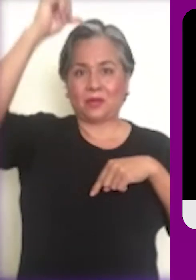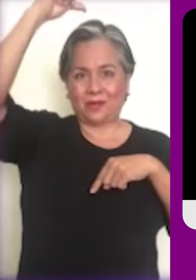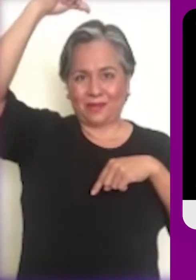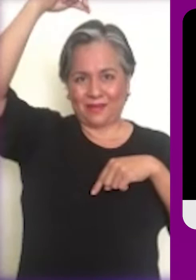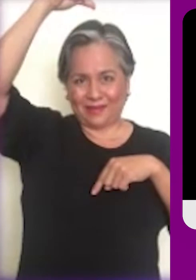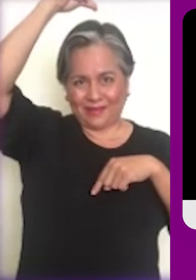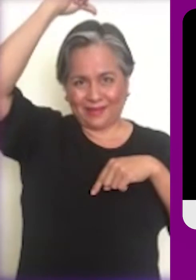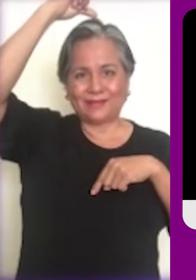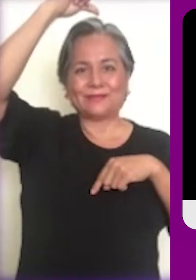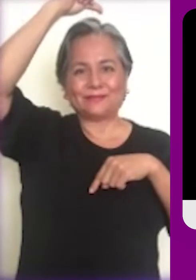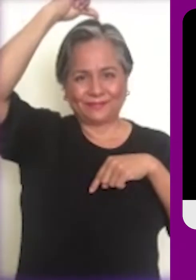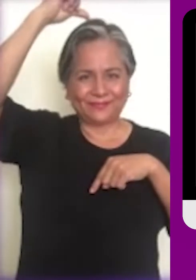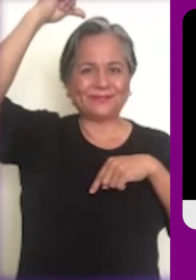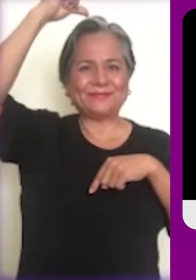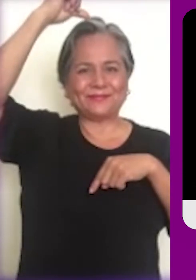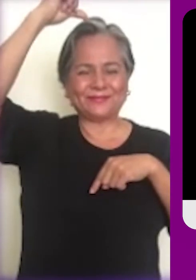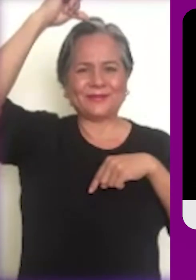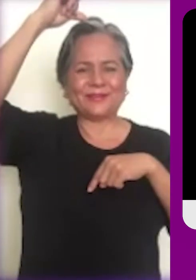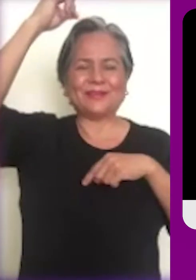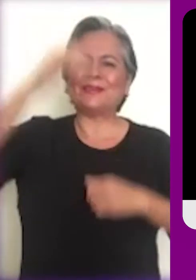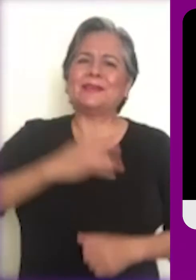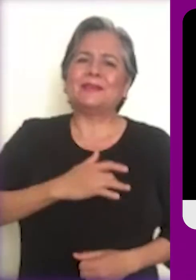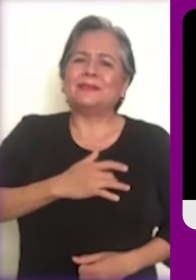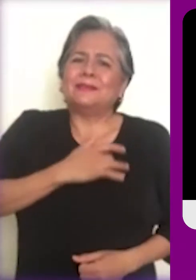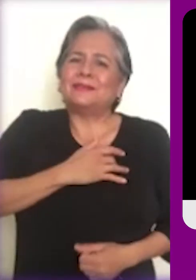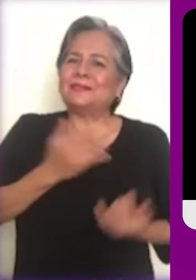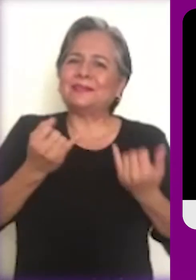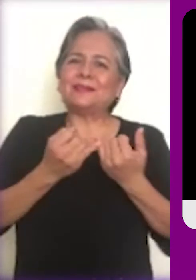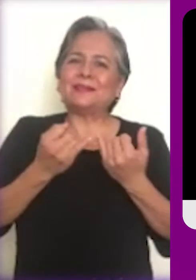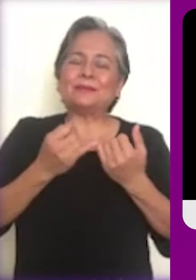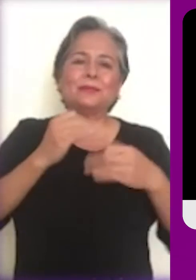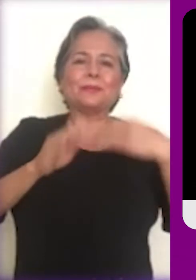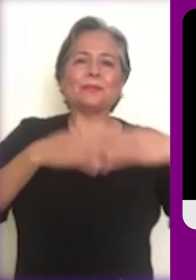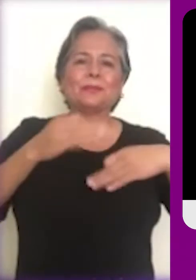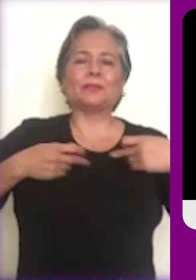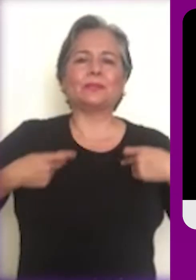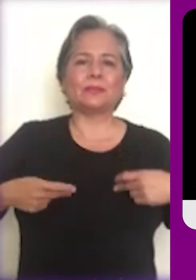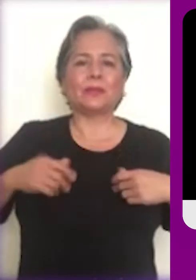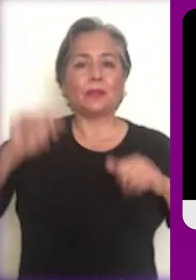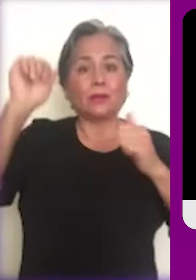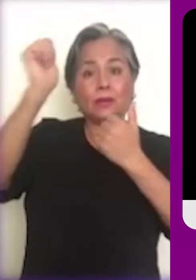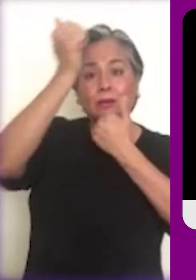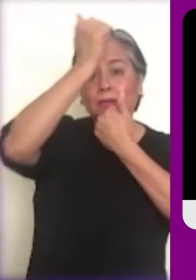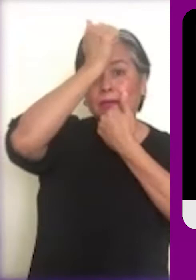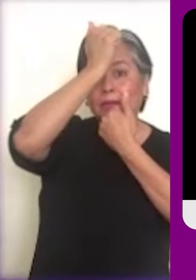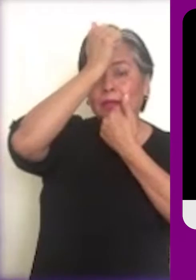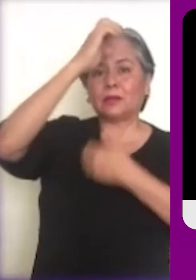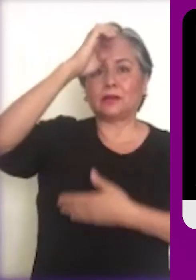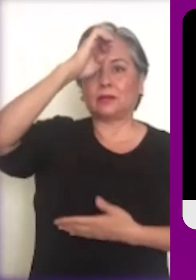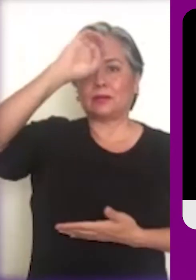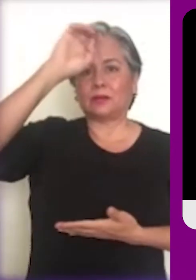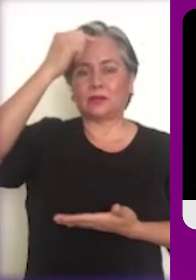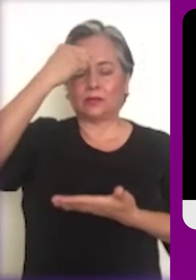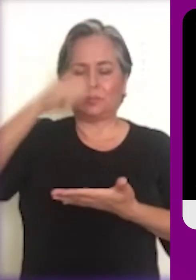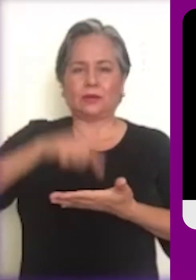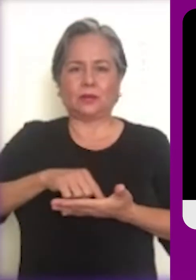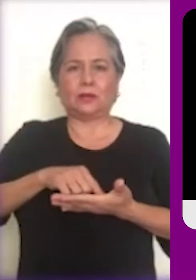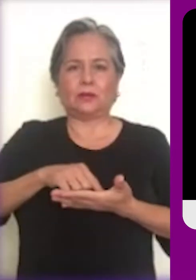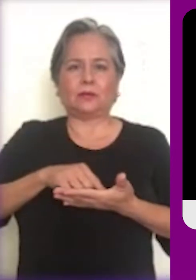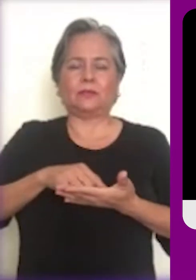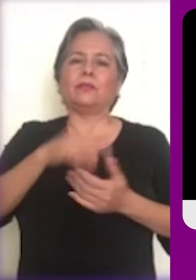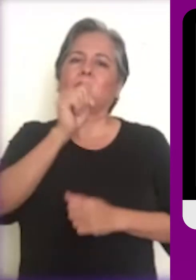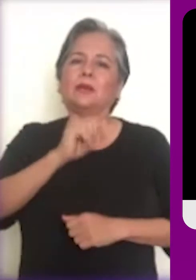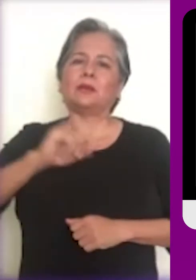simbólicamente en nuestra cabeza, pero en el corazón, el recuerdo de las palabras, Arrepiéntete y creen el